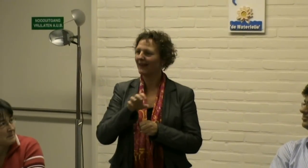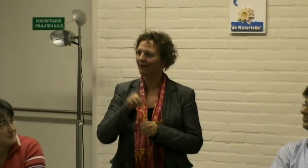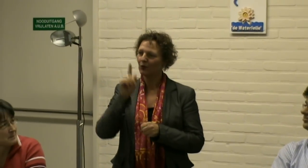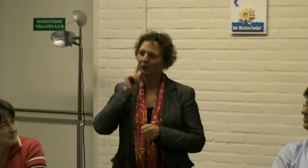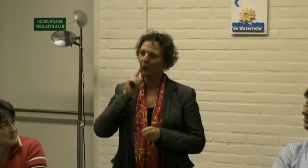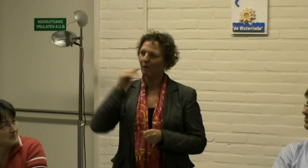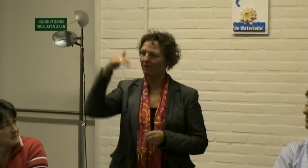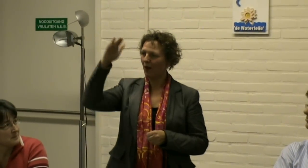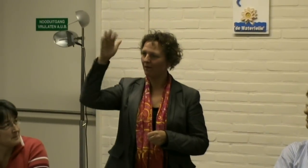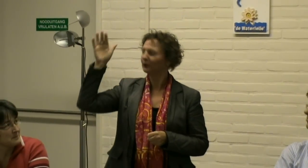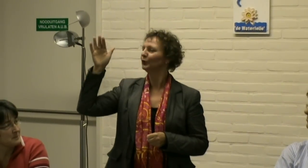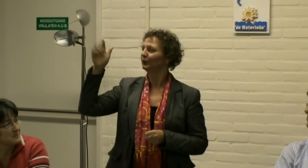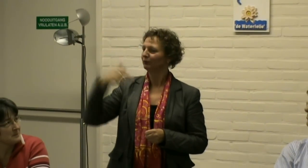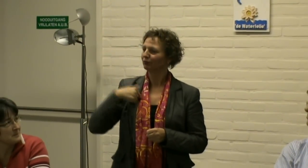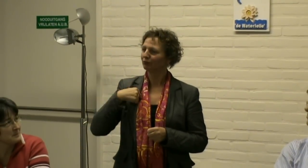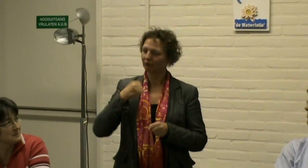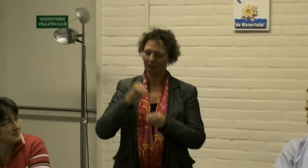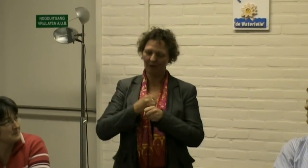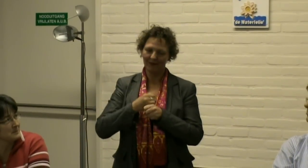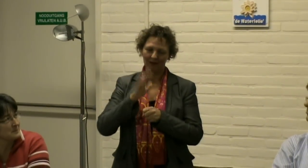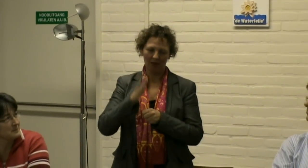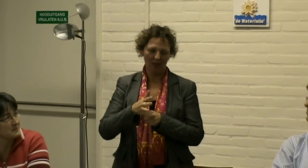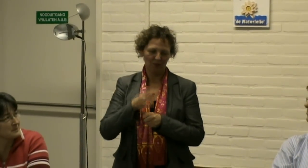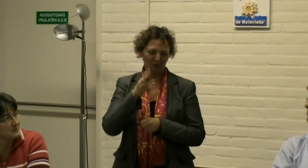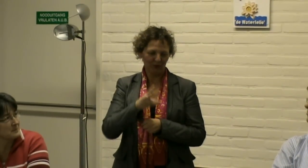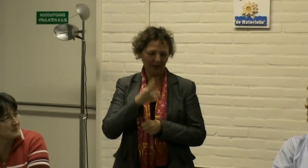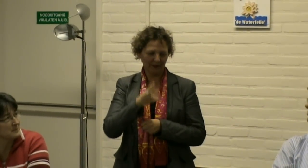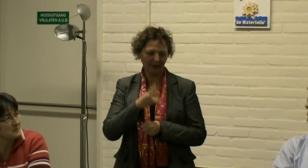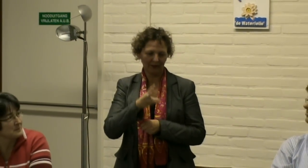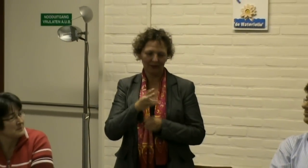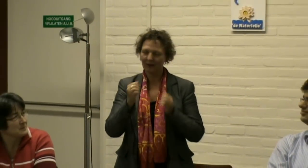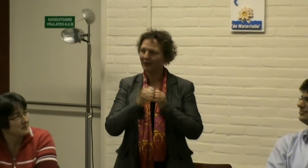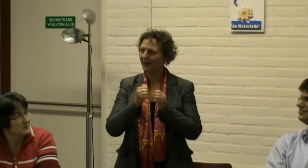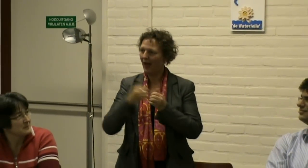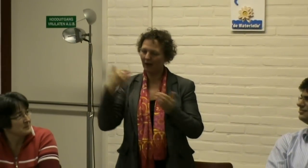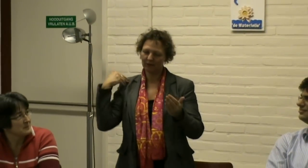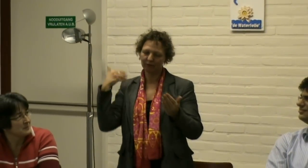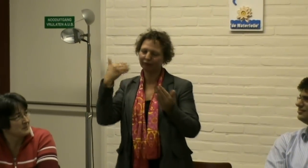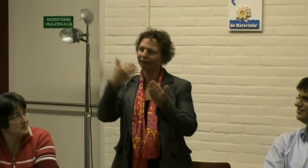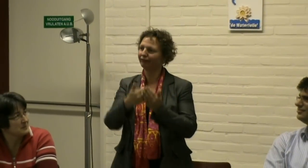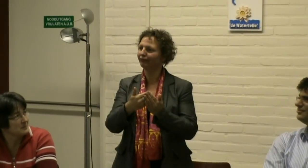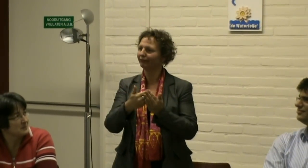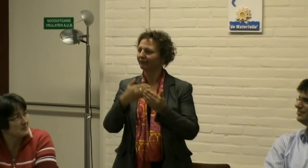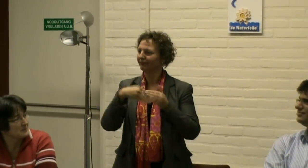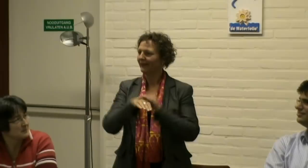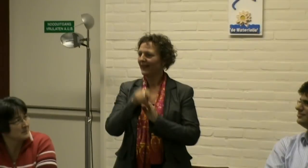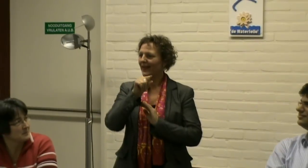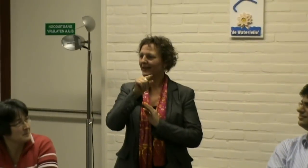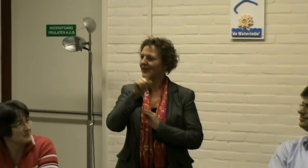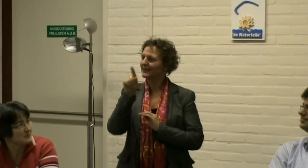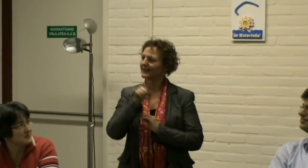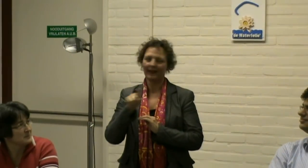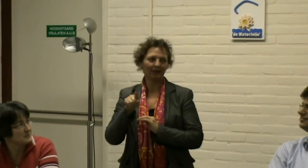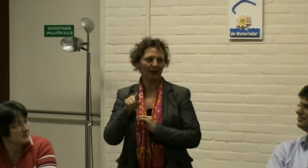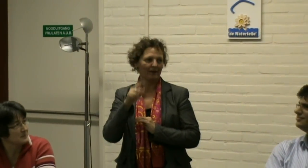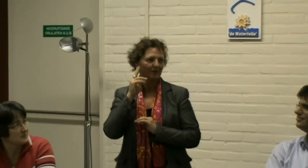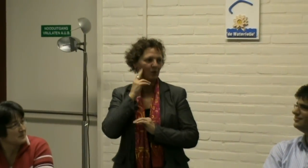in Rijswijk voor dove volwassenen. En ik werk al 14 jaar, nou ja, hier in de GGZ.